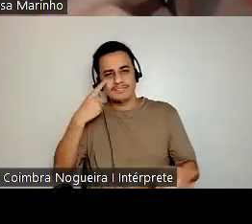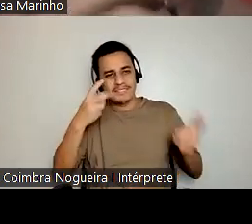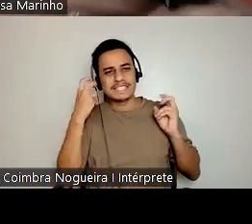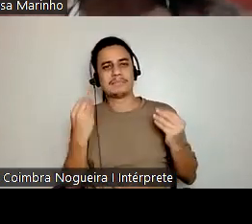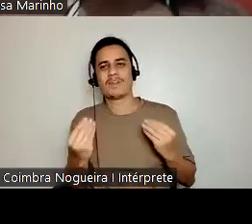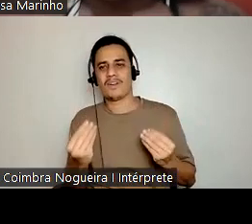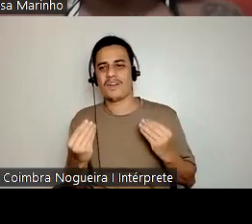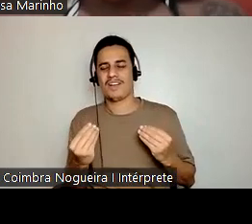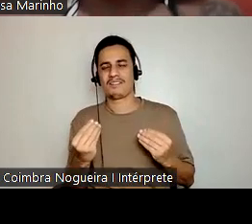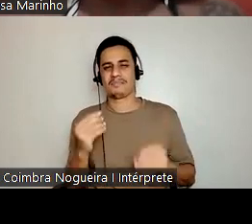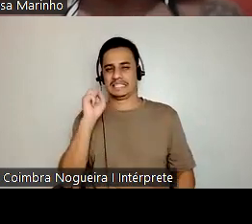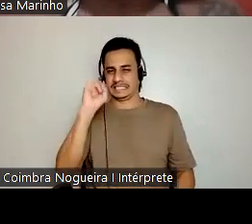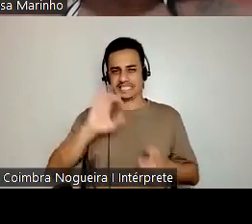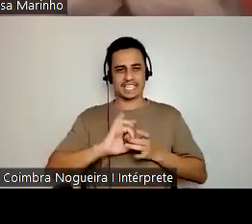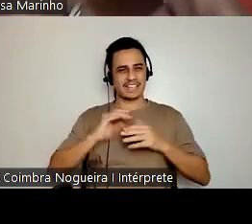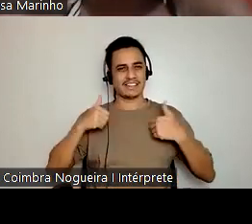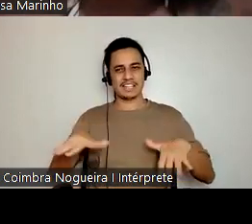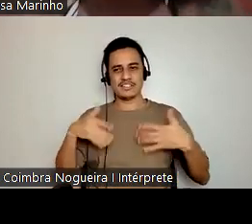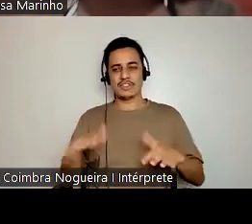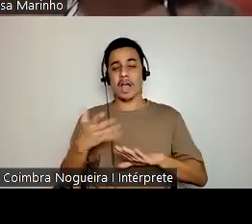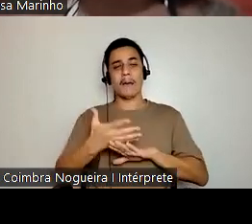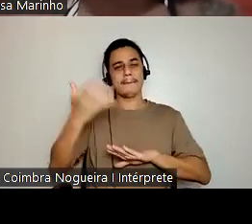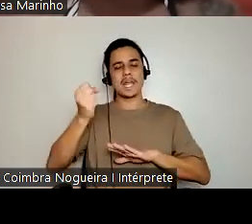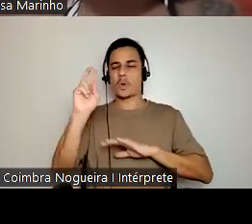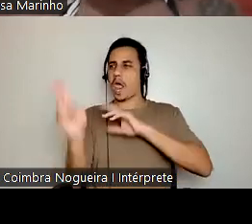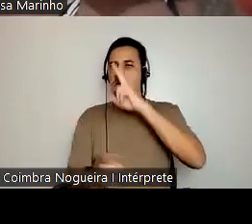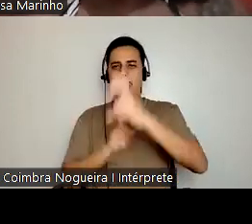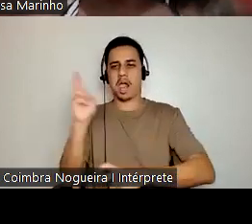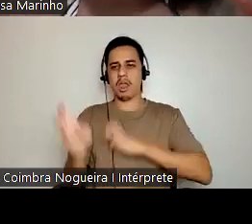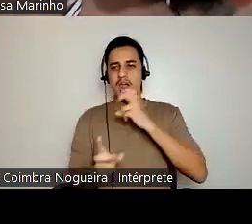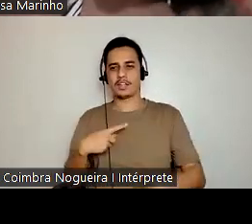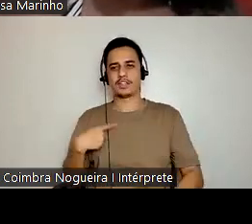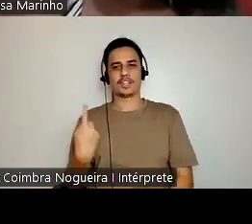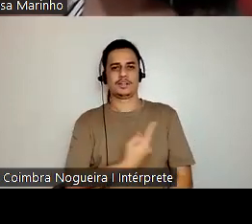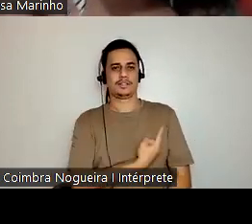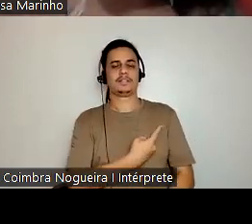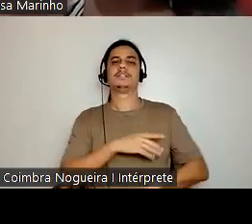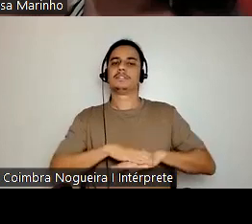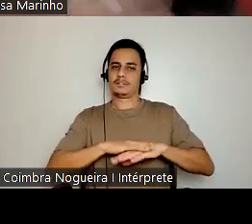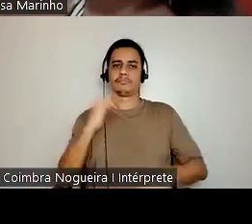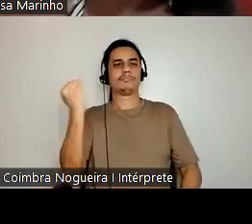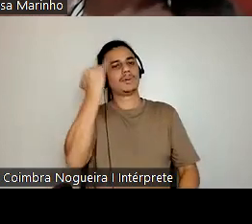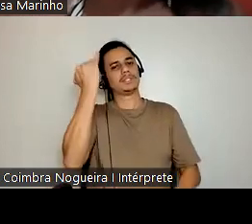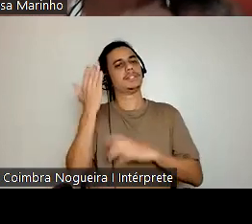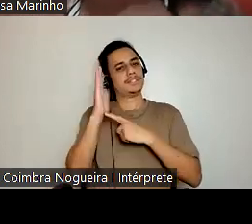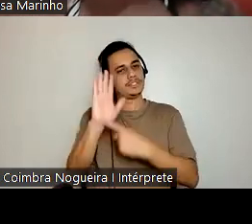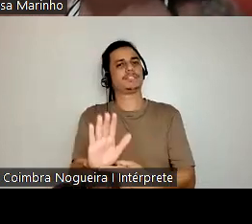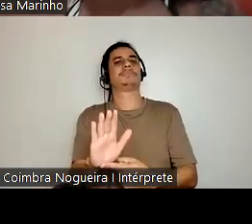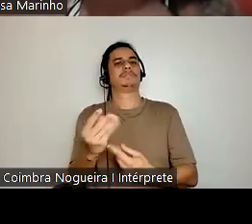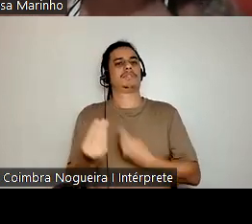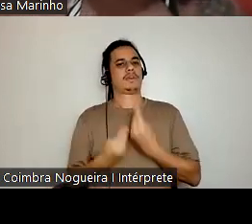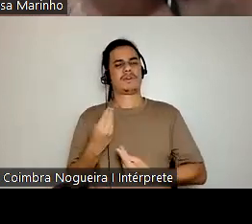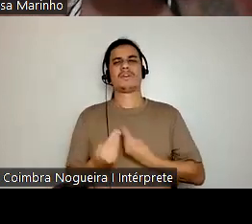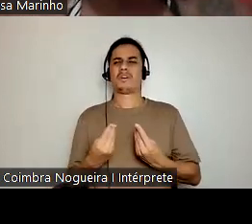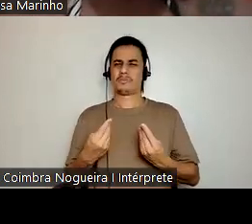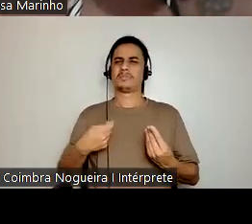até a última gota, até o extremo, assim, o nível, que é importante a gente colocar isso aqui de uma forma bem firme mesmo, meio